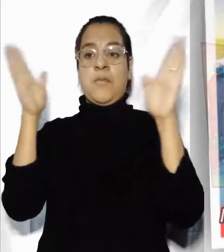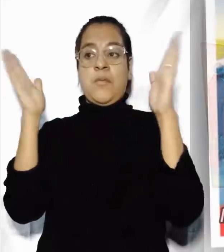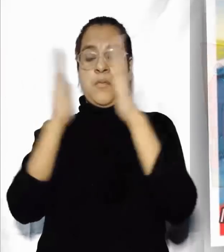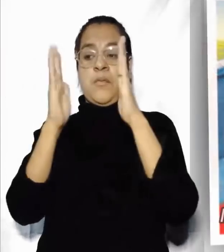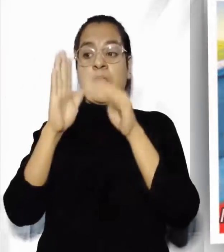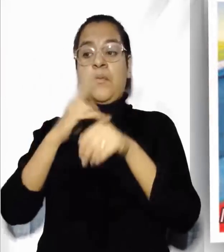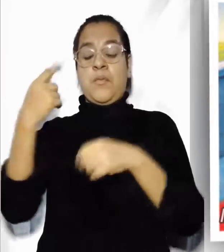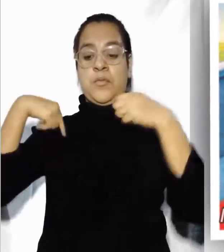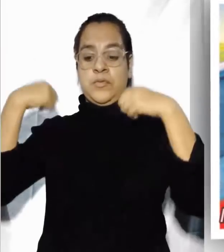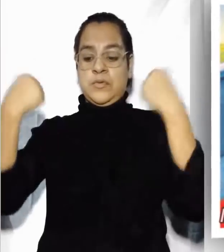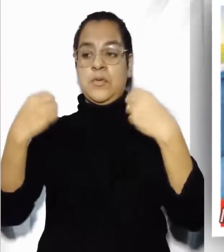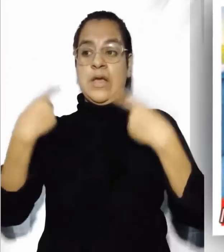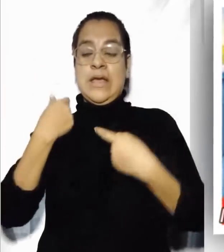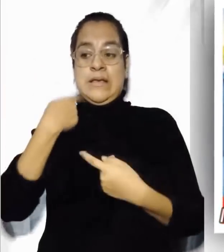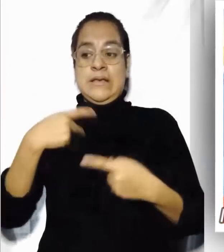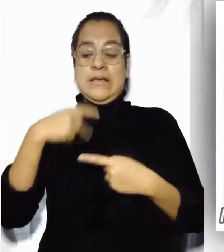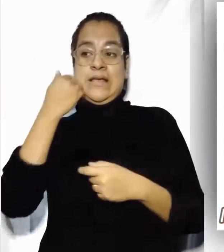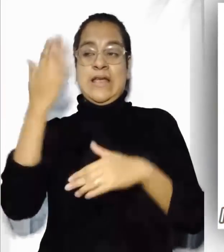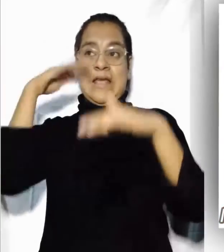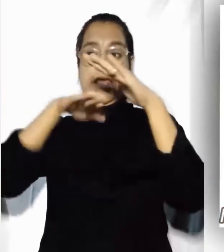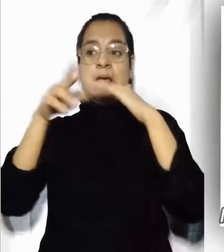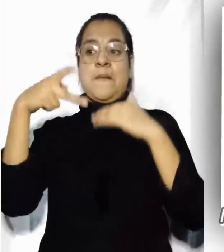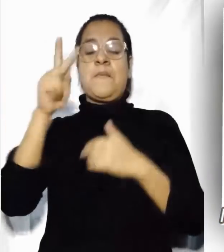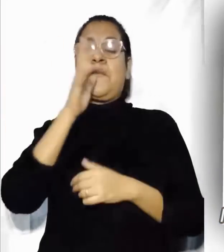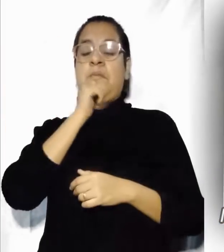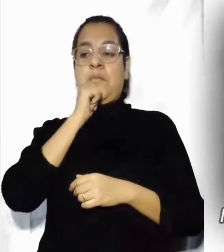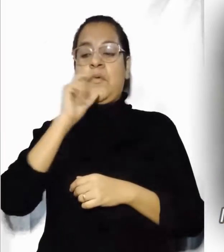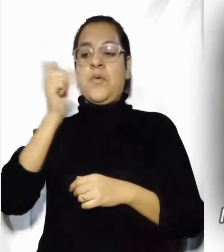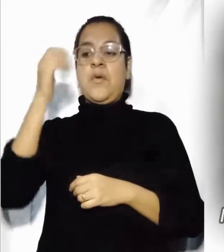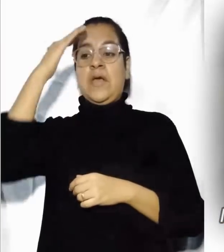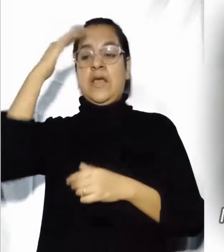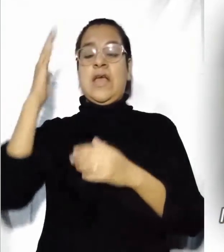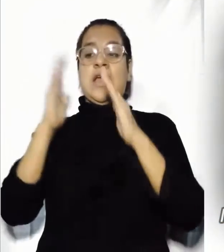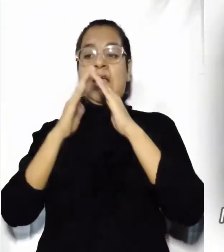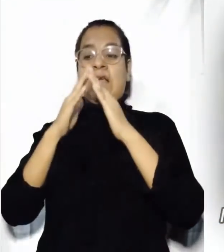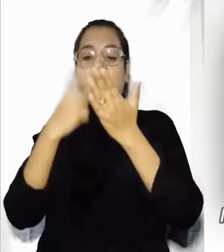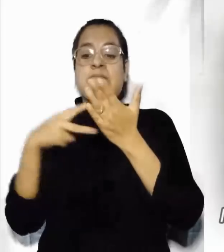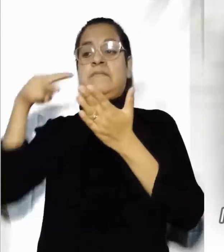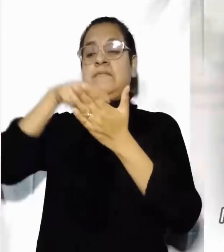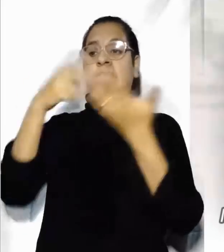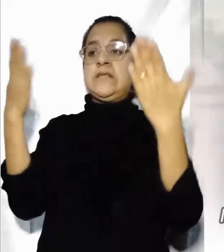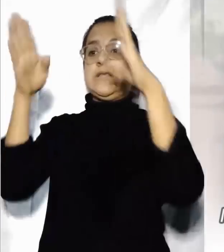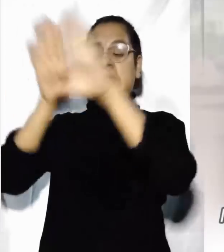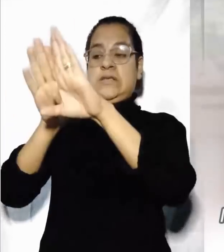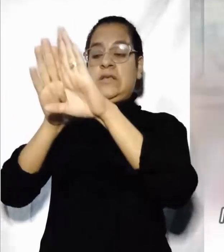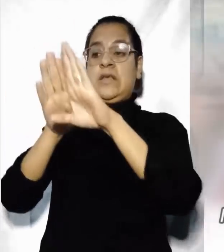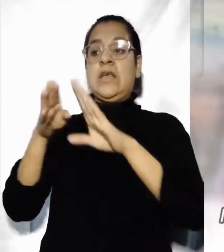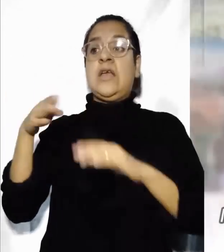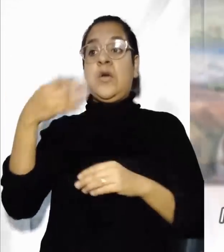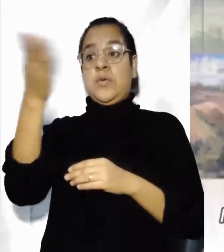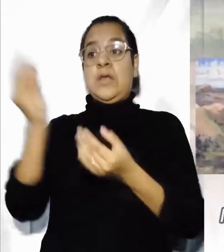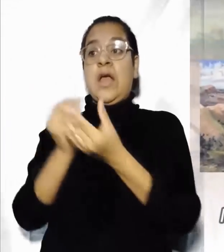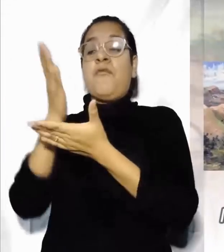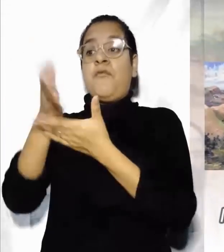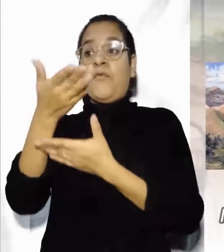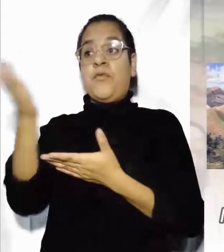tratarán de entrar y no podrán. Cuando el dueño de la casa se levante de la mesa y cierre la puerta, ustedes se quedarán afuera